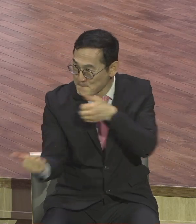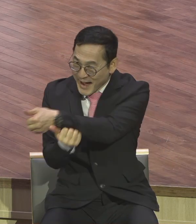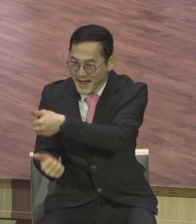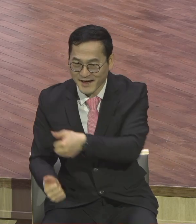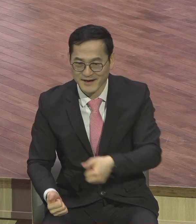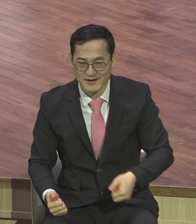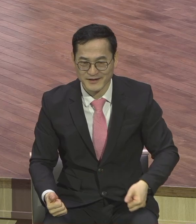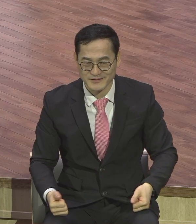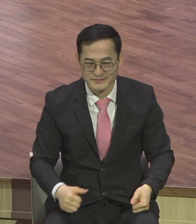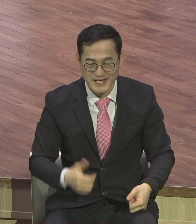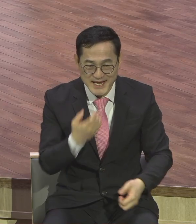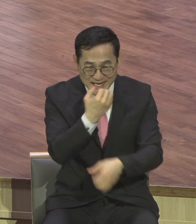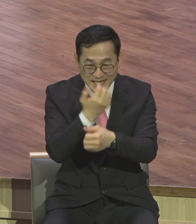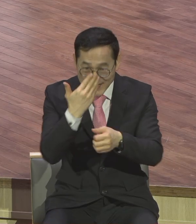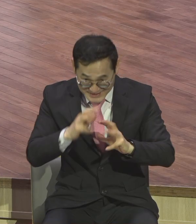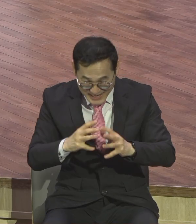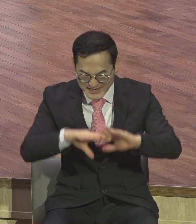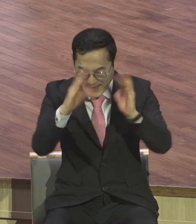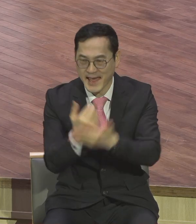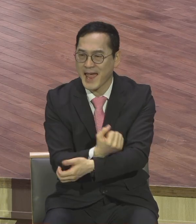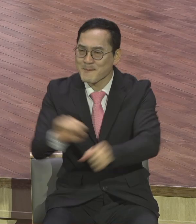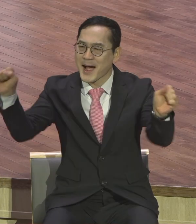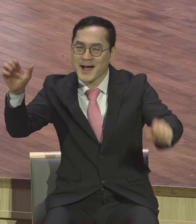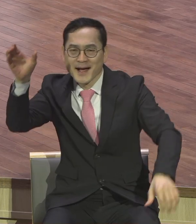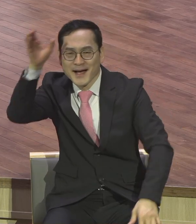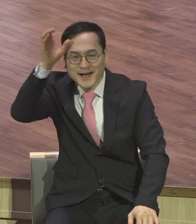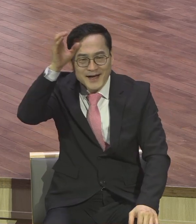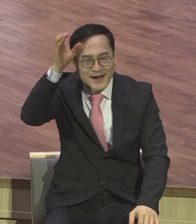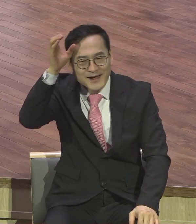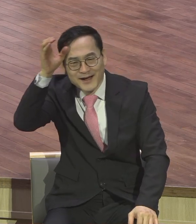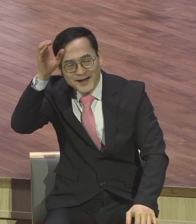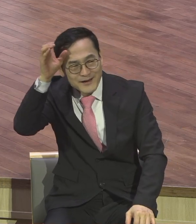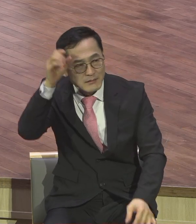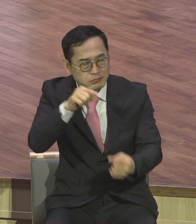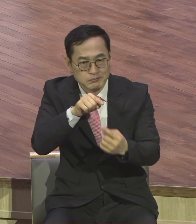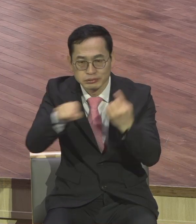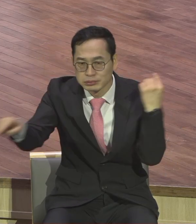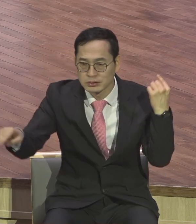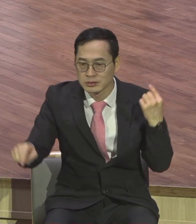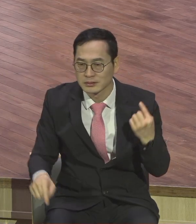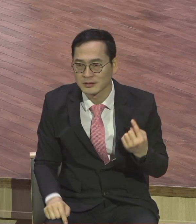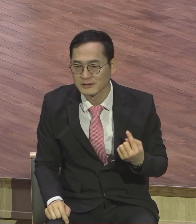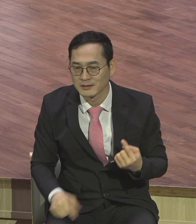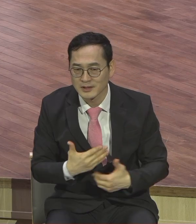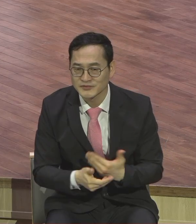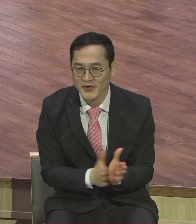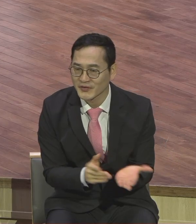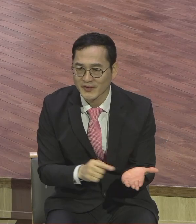그런데 성경은 전혀 이와 반대적인 말씀을 하고 있어요